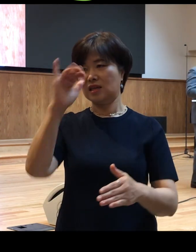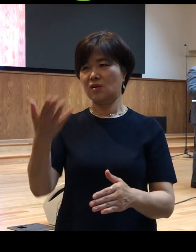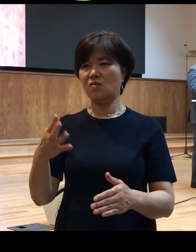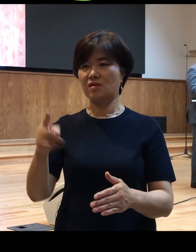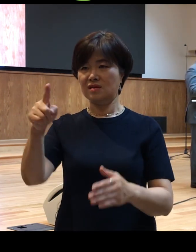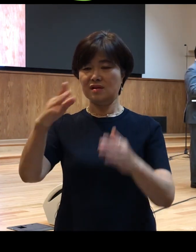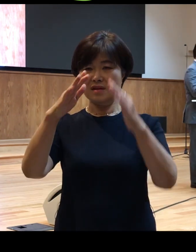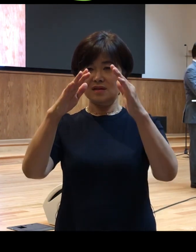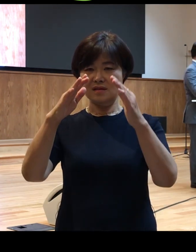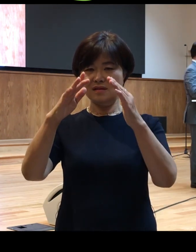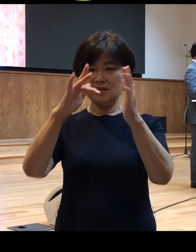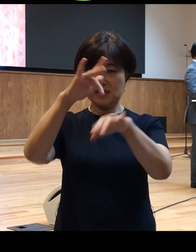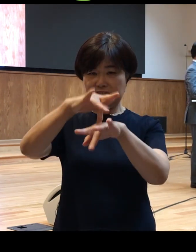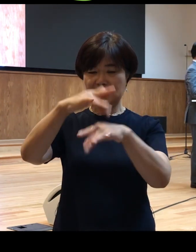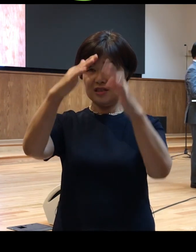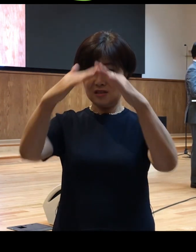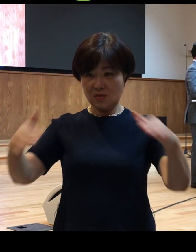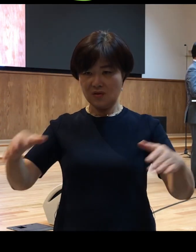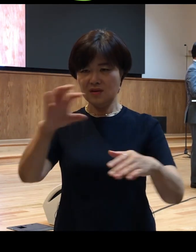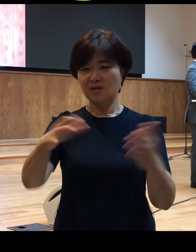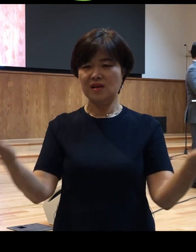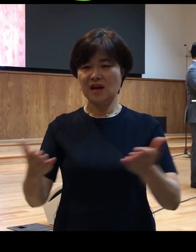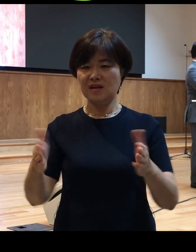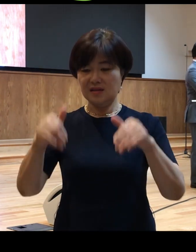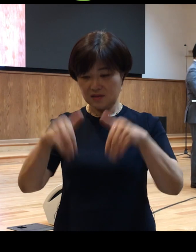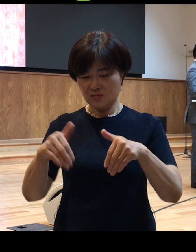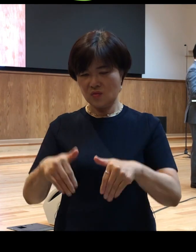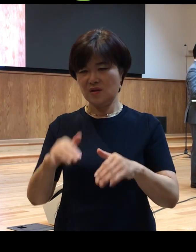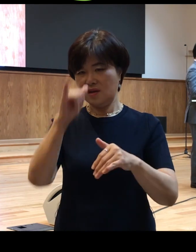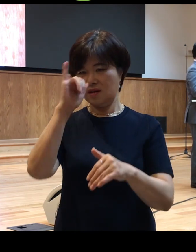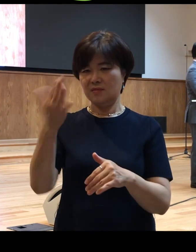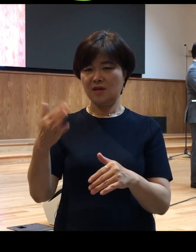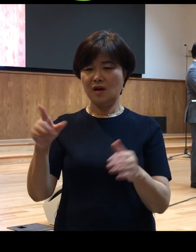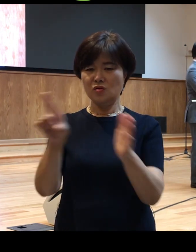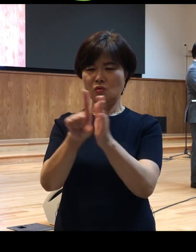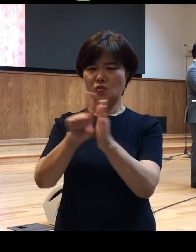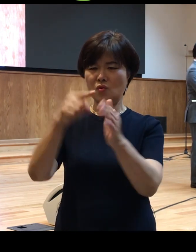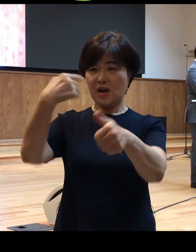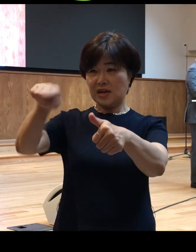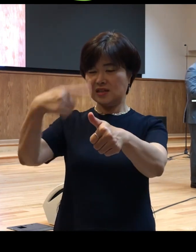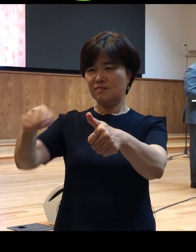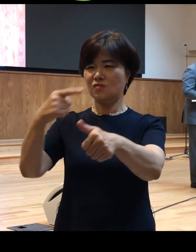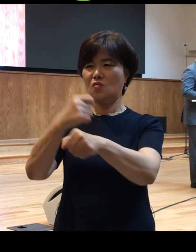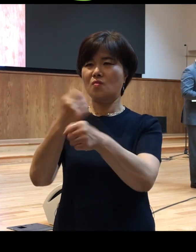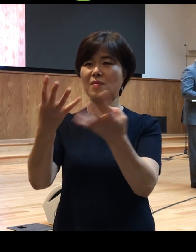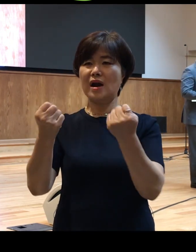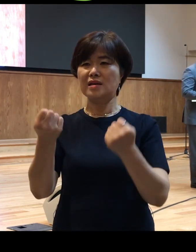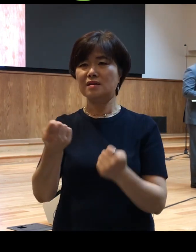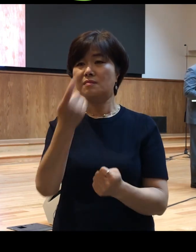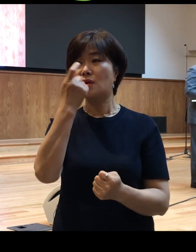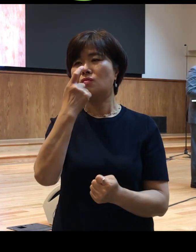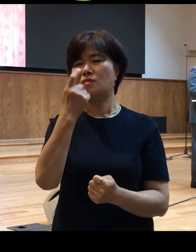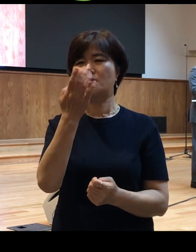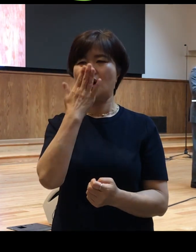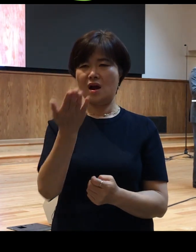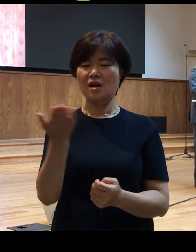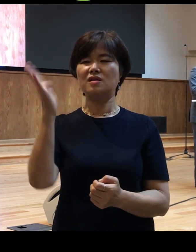일하는 사제들이 있었습니다 아마 종교적인 가르침도 얼마든지 들을 수 있었을 것입니다 그런데 이 사람은